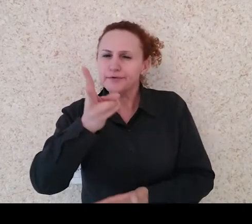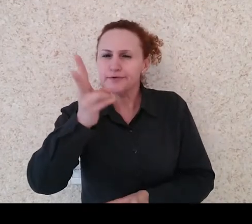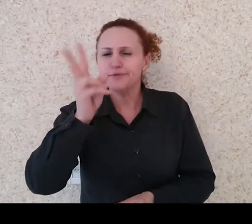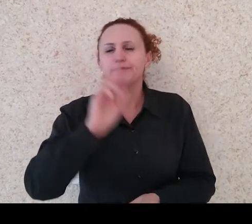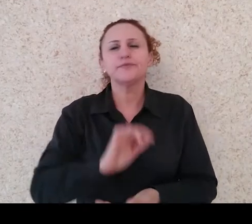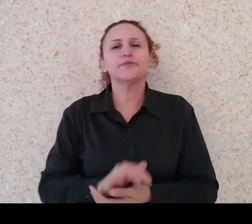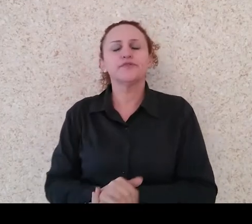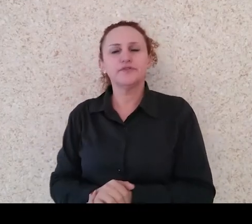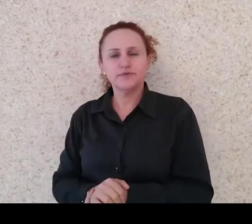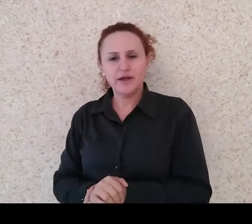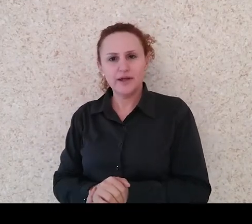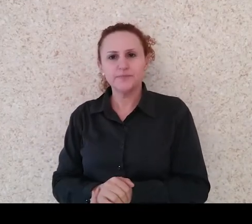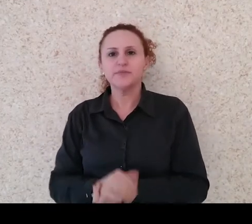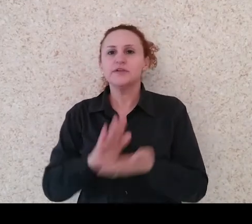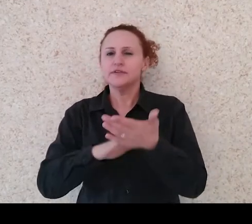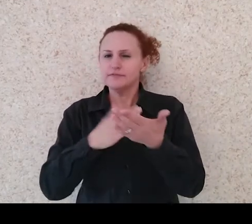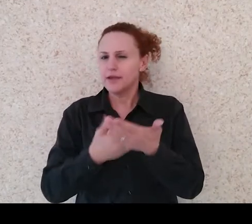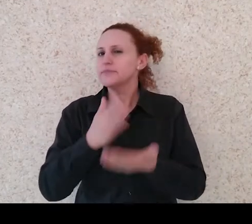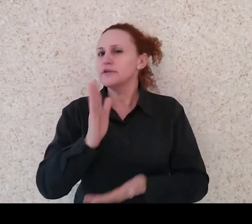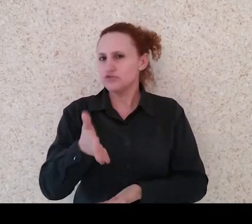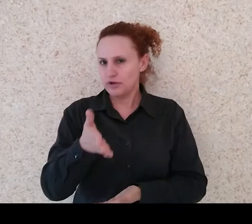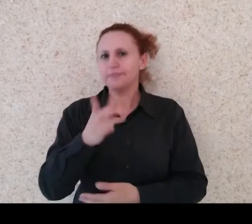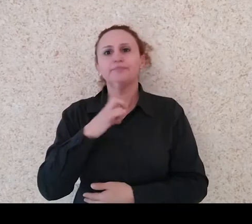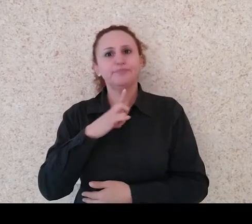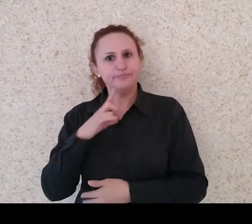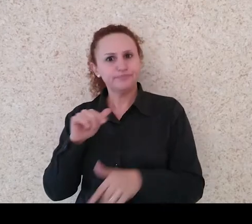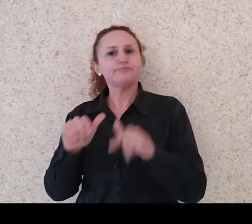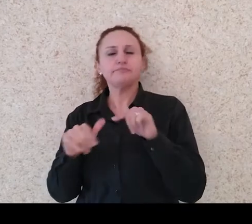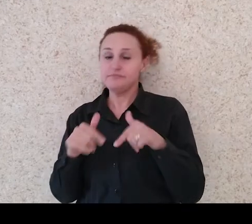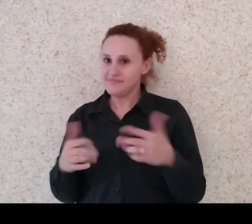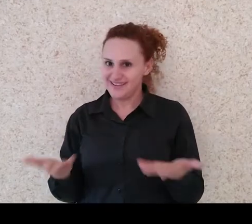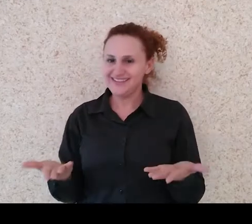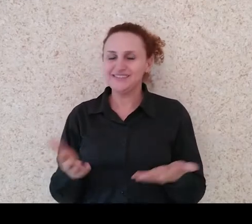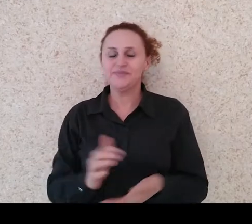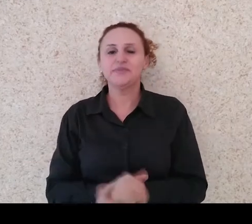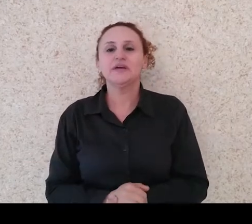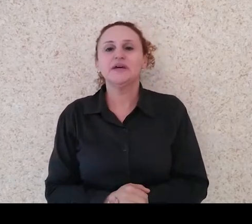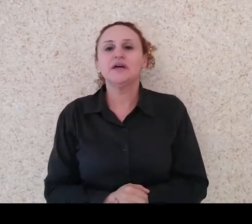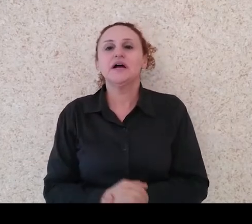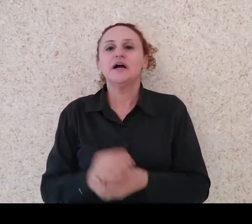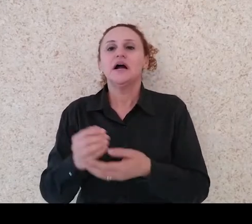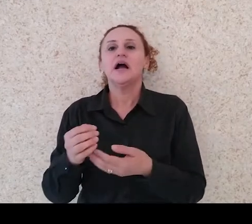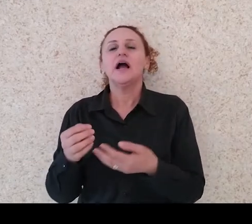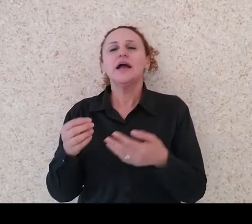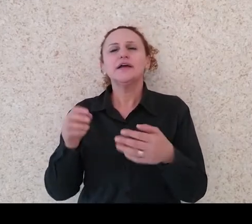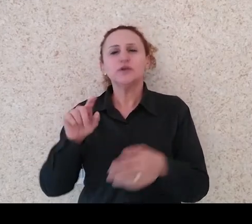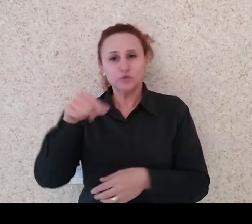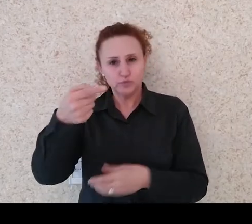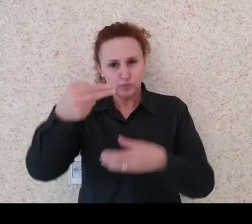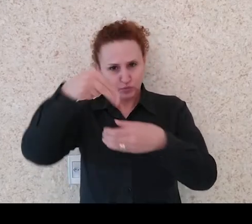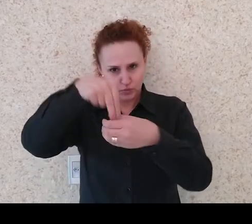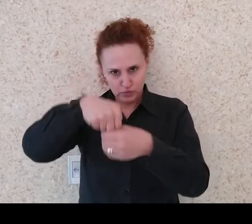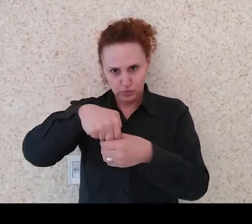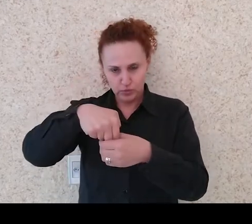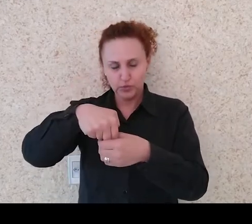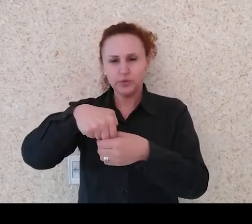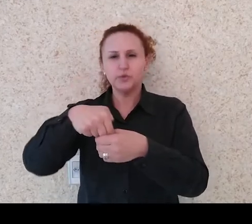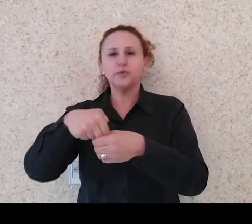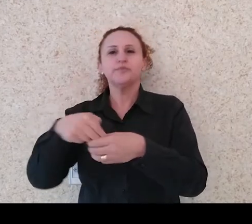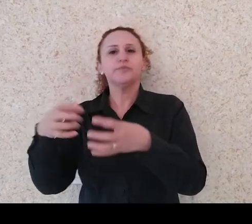já atuam na área. O núcleo de atendimento educacional especializado, que é responsável pelas salas de